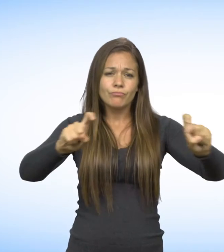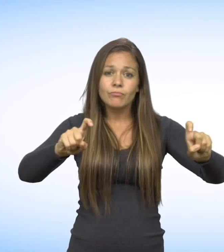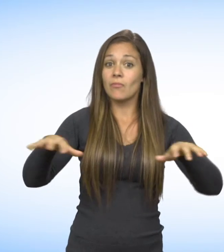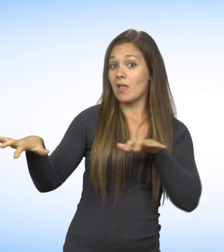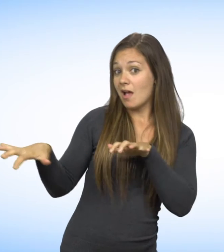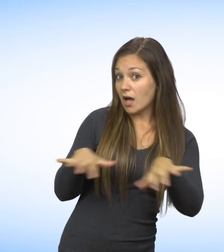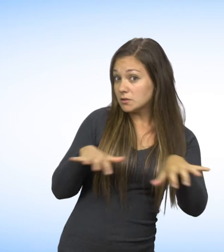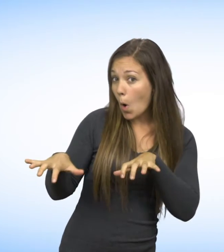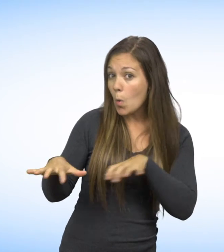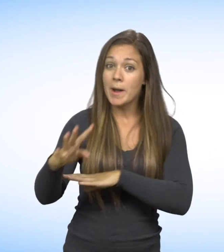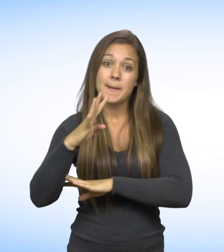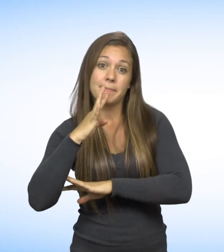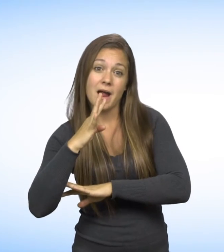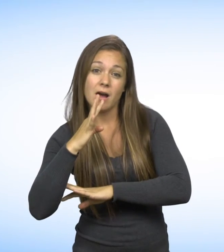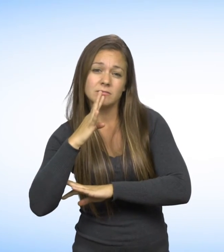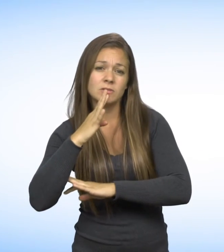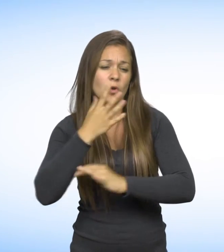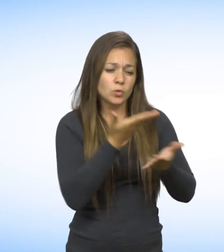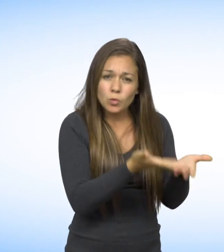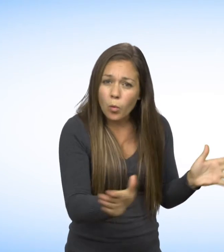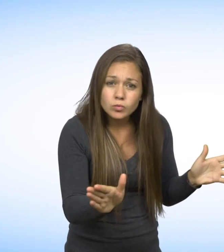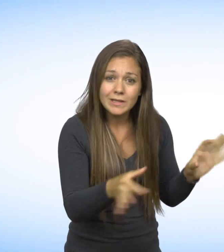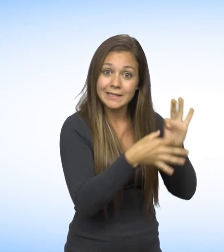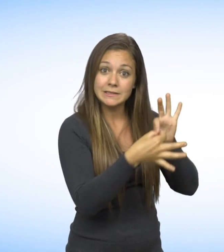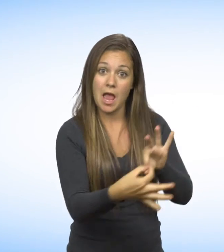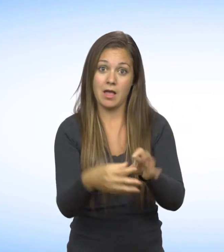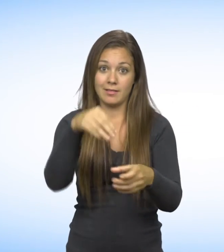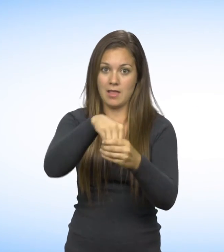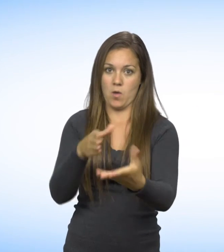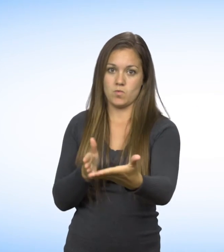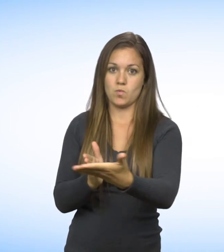Les faits, gestes, paroles ou autres indices liés à l'atteinte à vos droits